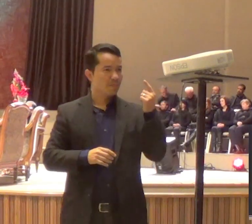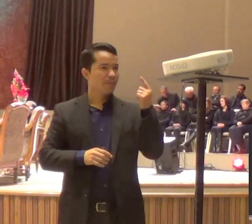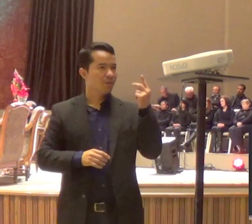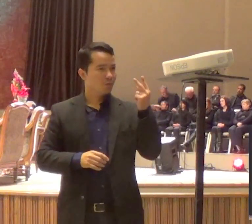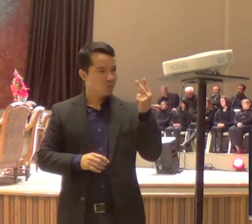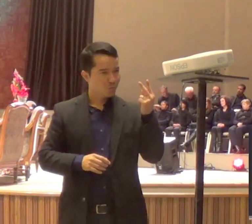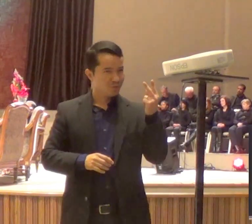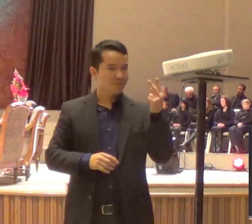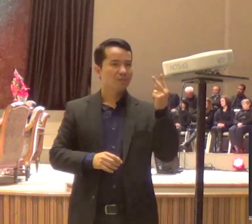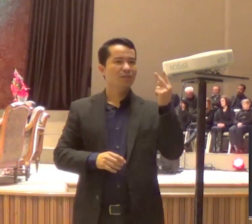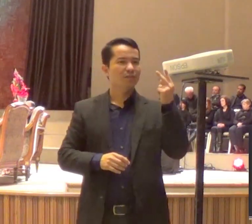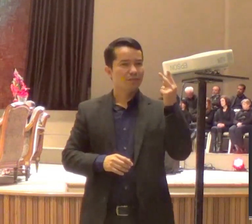três vezes,